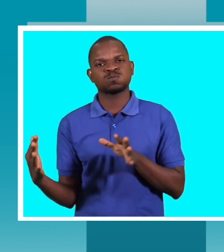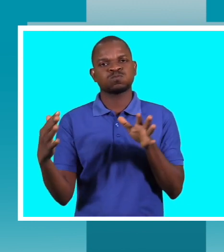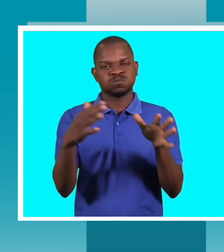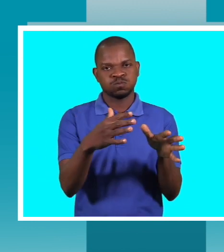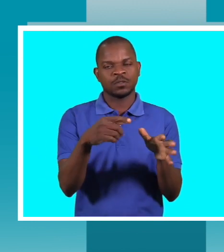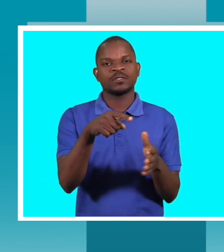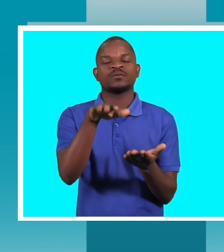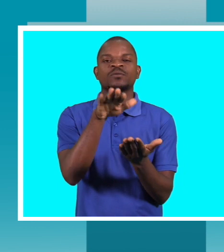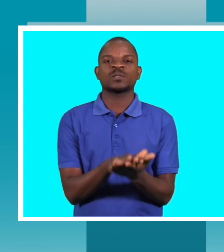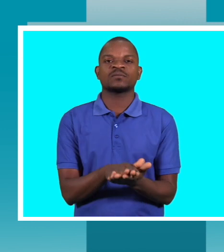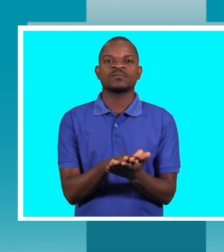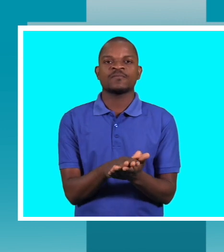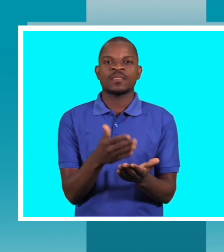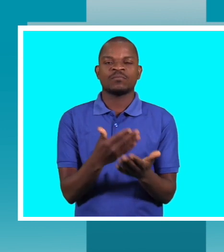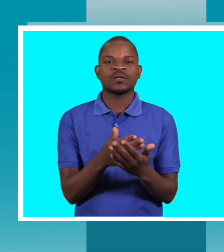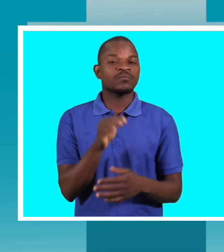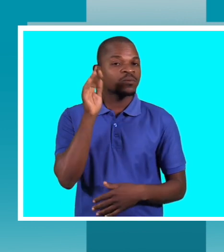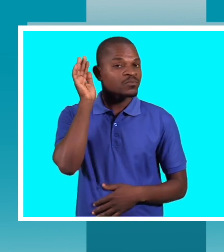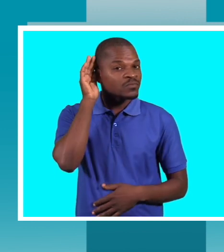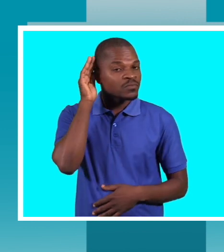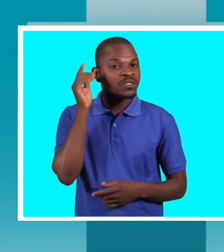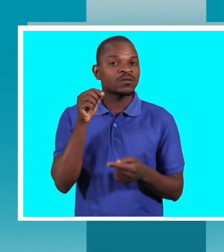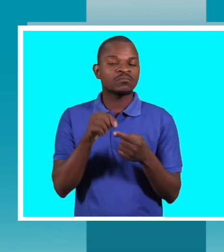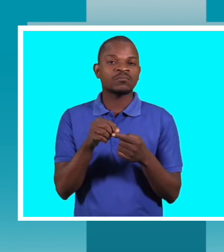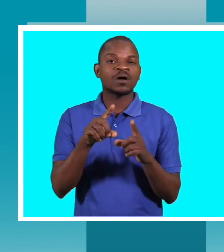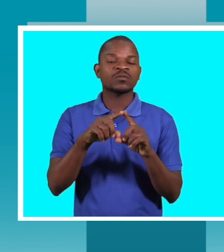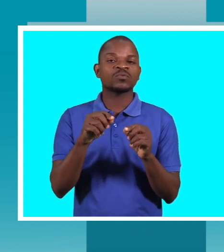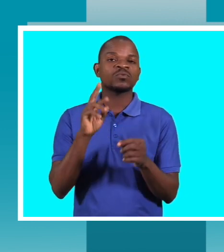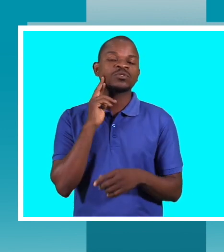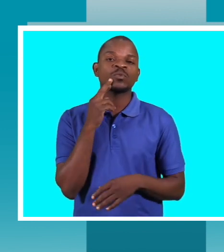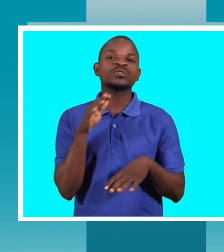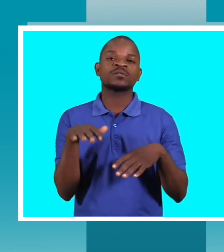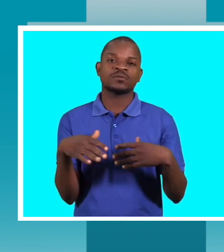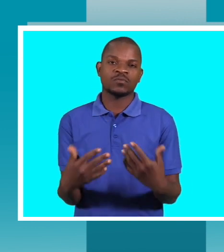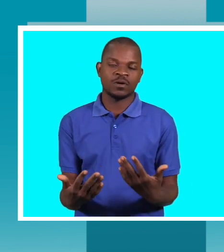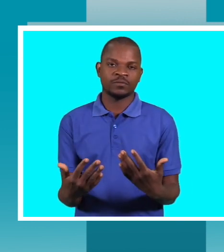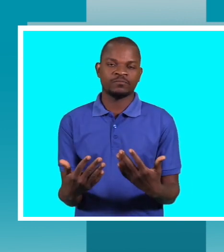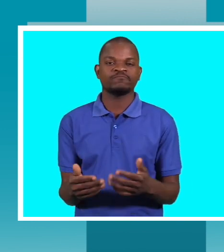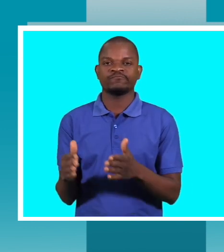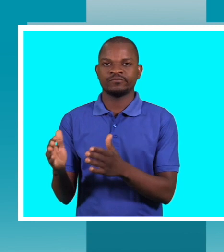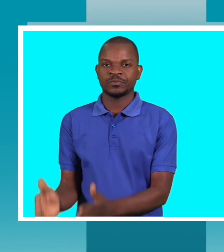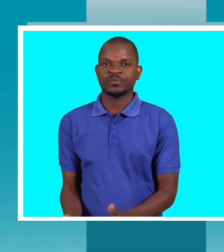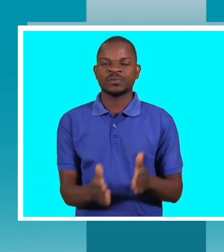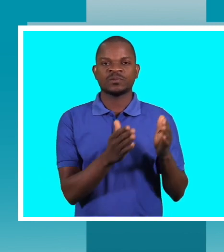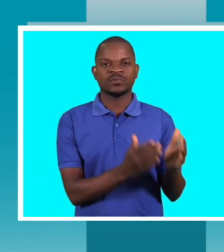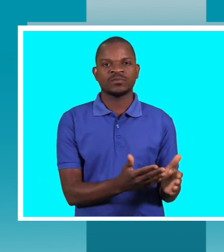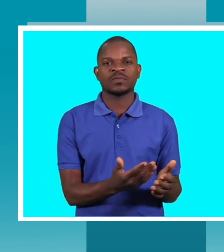para que possa saber o seu estado serológico. Paulo, mesmo na reta final, em relação